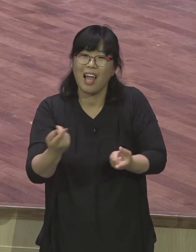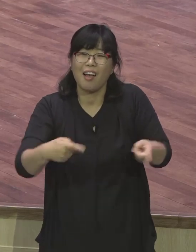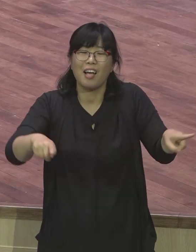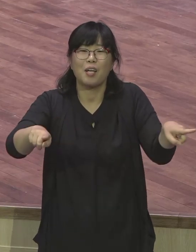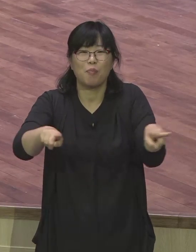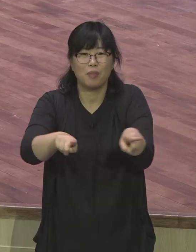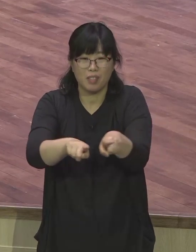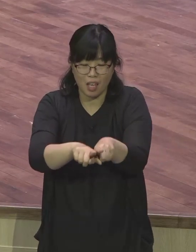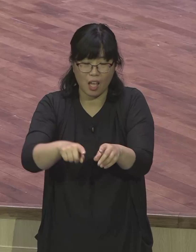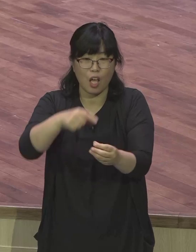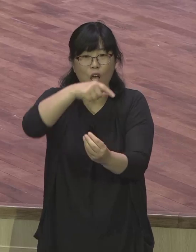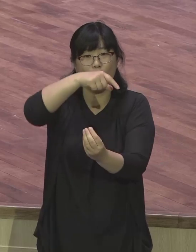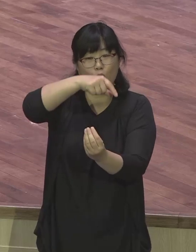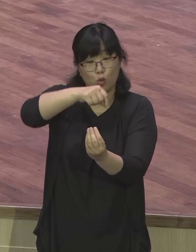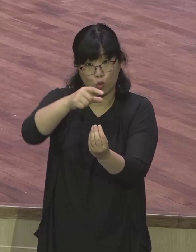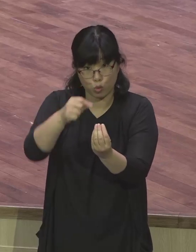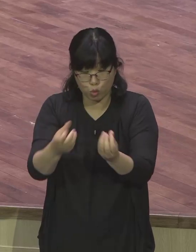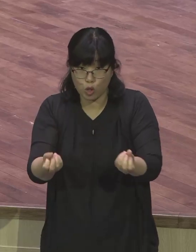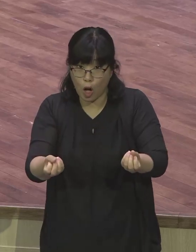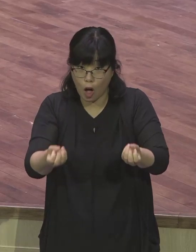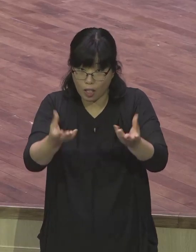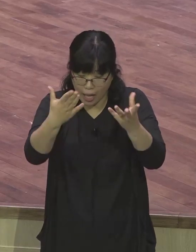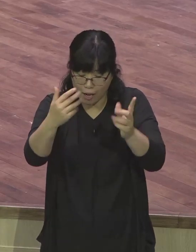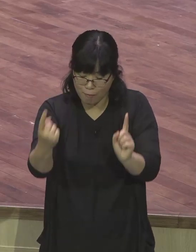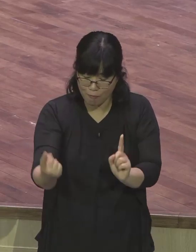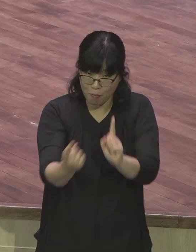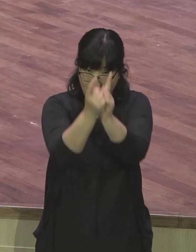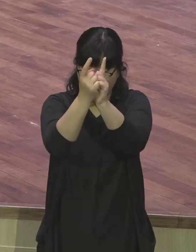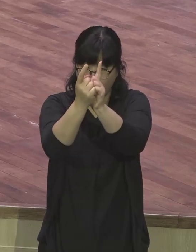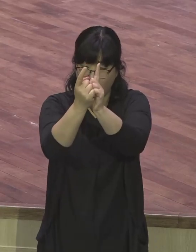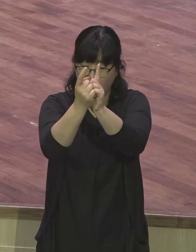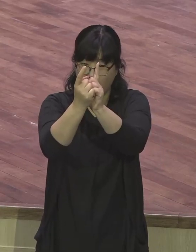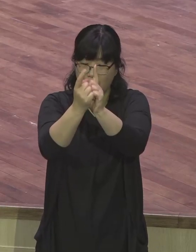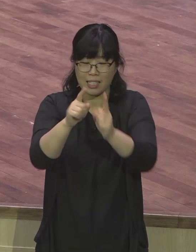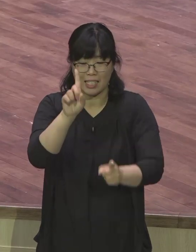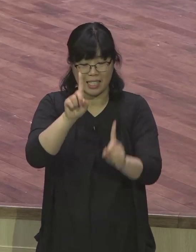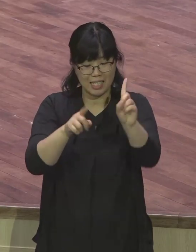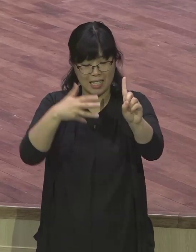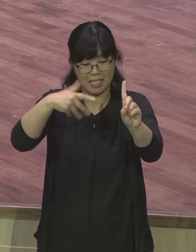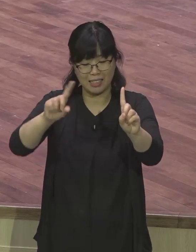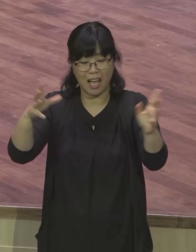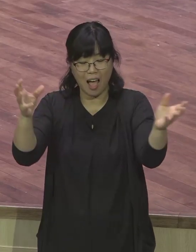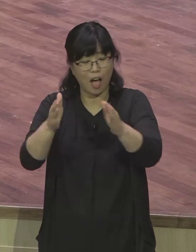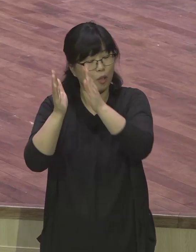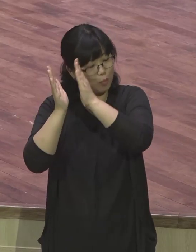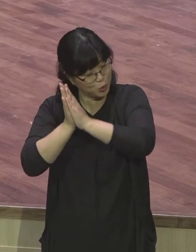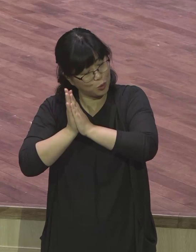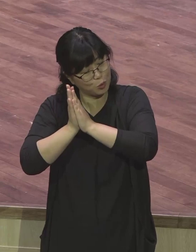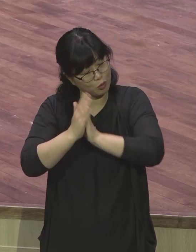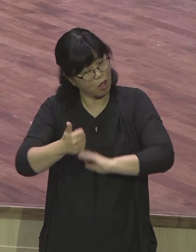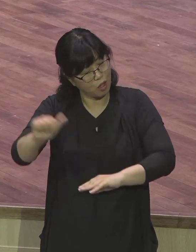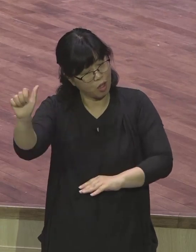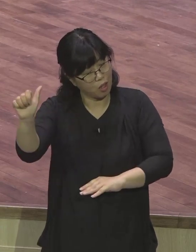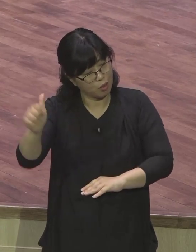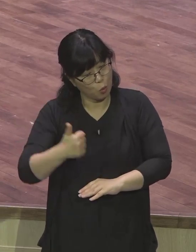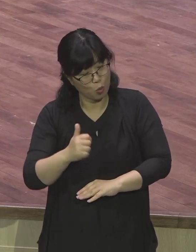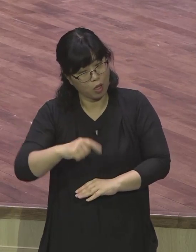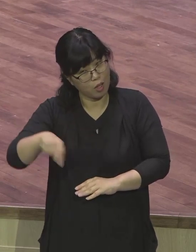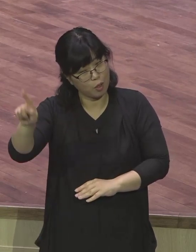재합숙으로 다녀와야겠다는 것을 찾게 되었습니다 대부분의 남자분들이 합숙을 이렇게 다녀왔는데 언제 다녀왔냐면 아주